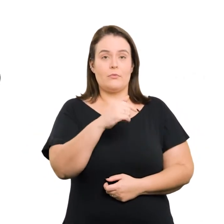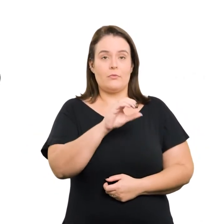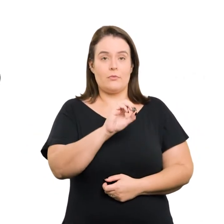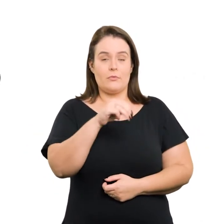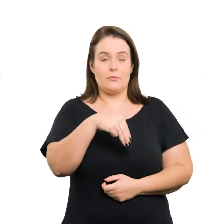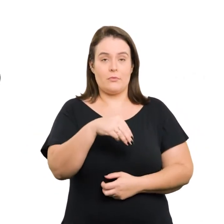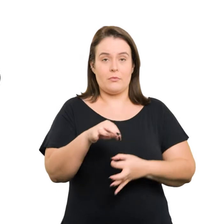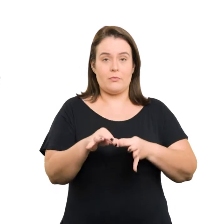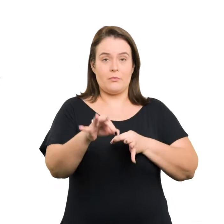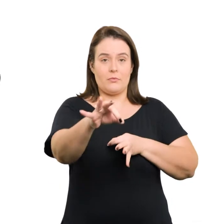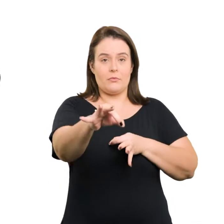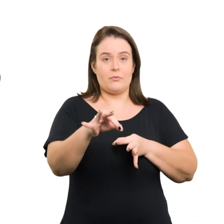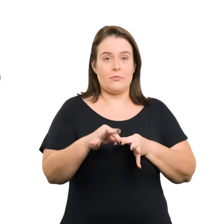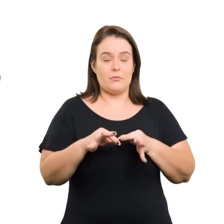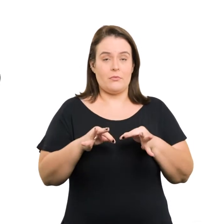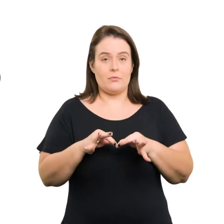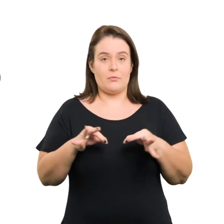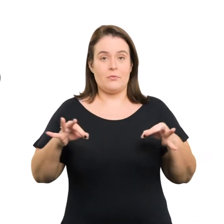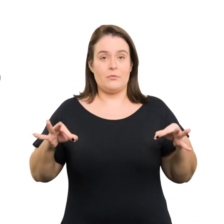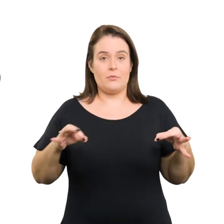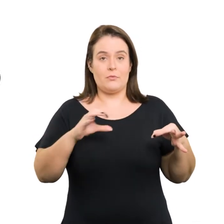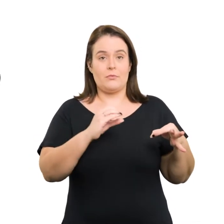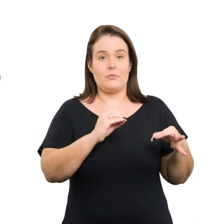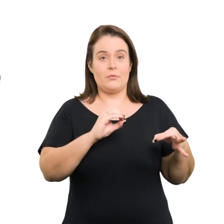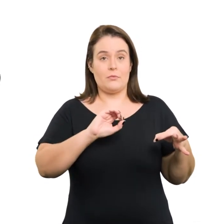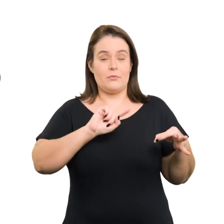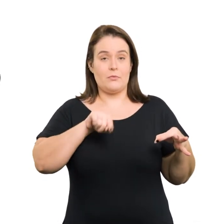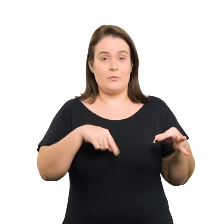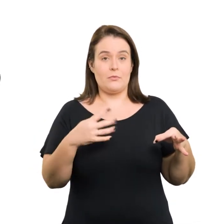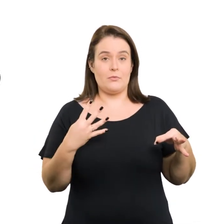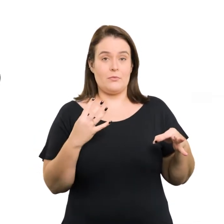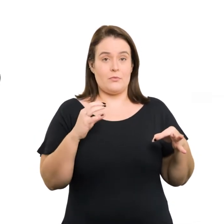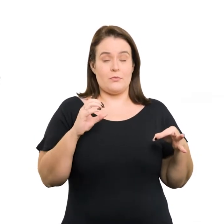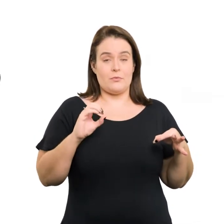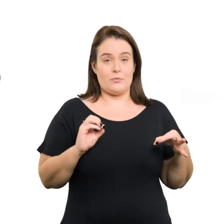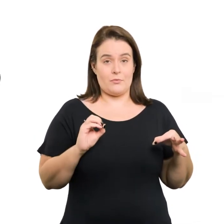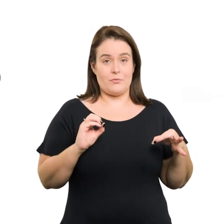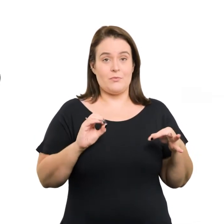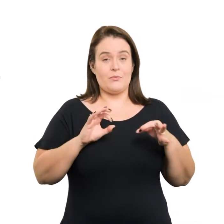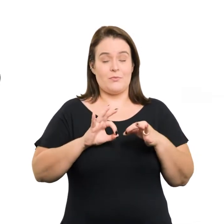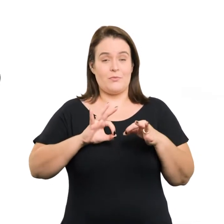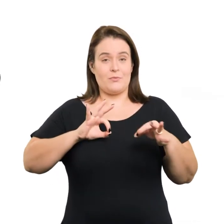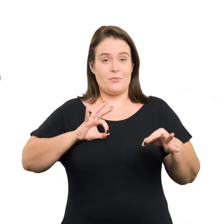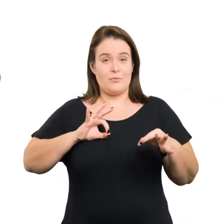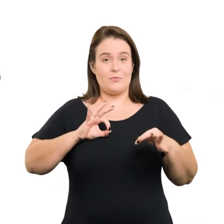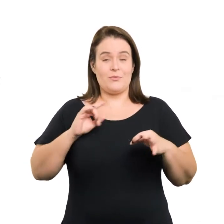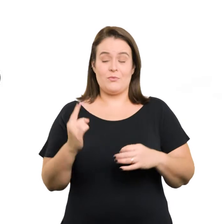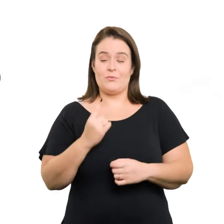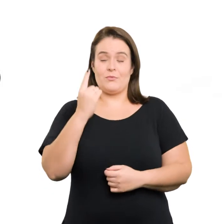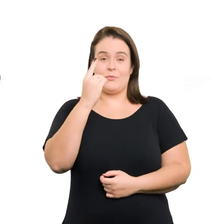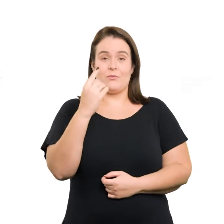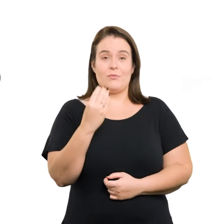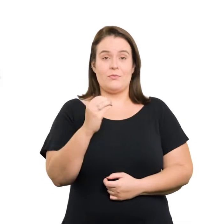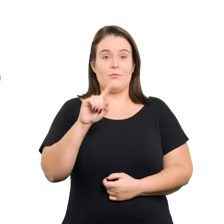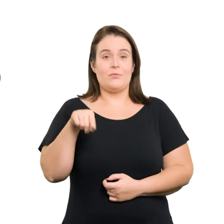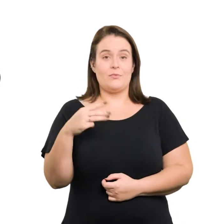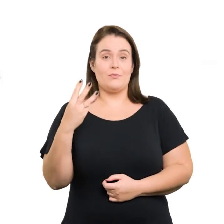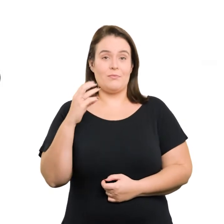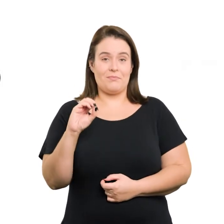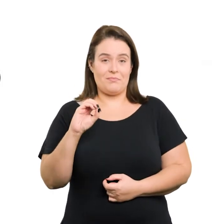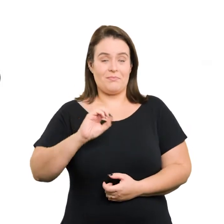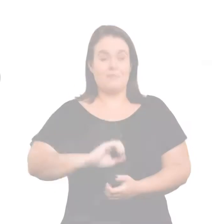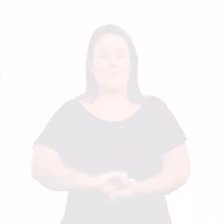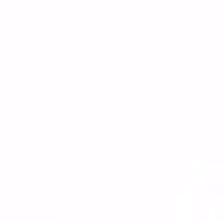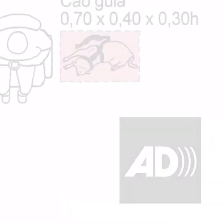,70 m de comprimento 0,40 m de profundidade E 0,30 m de